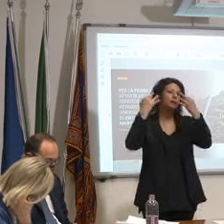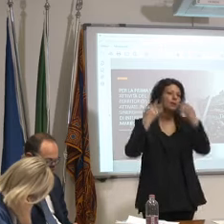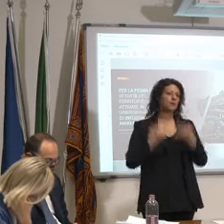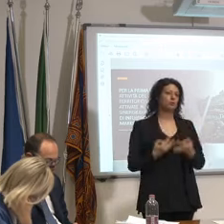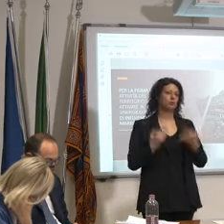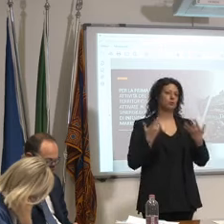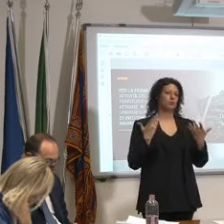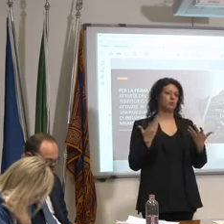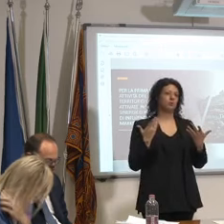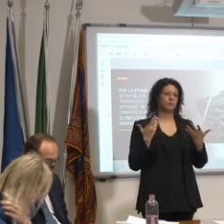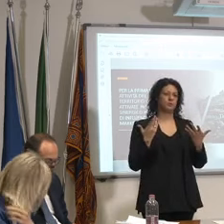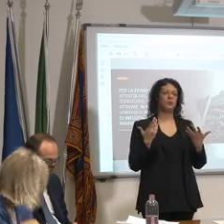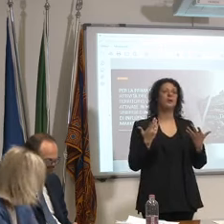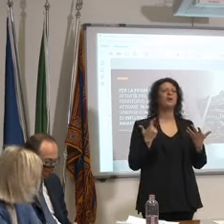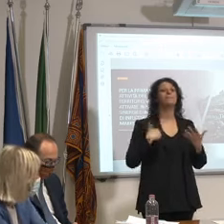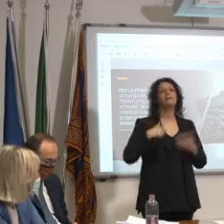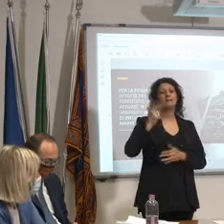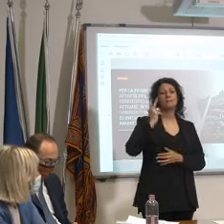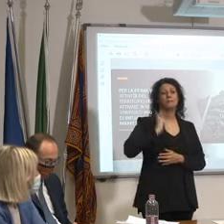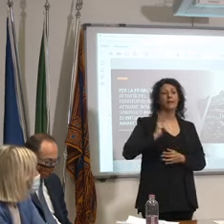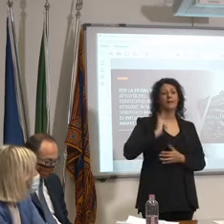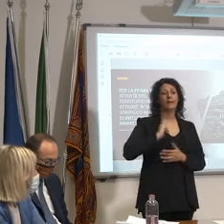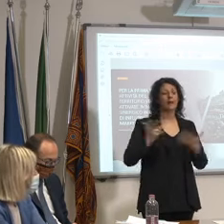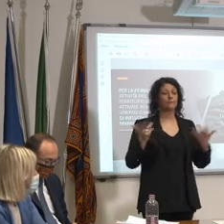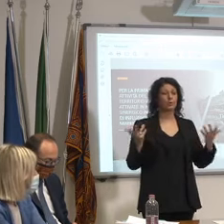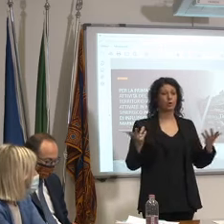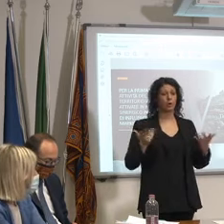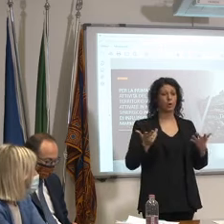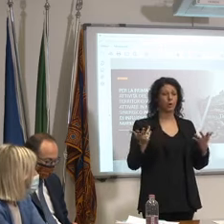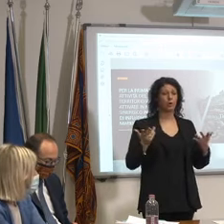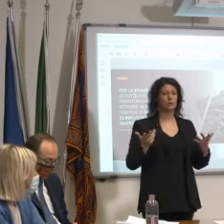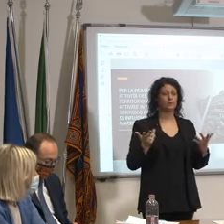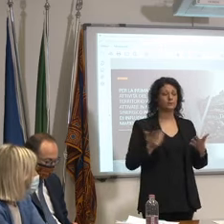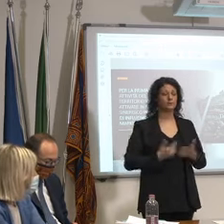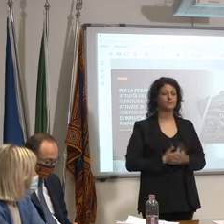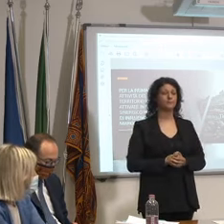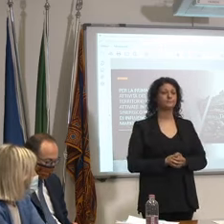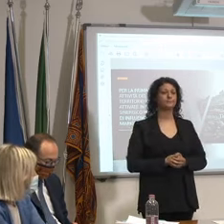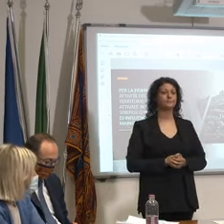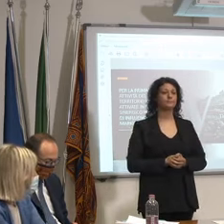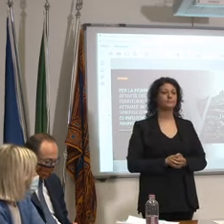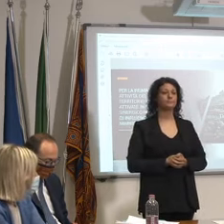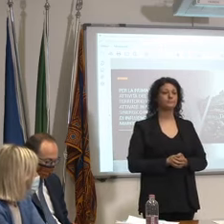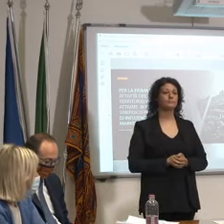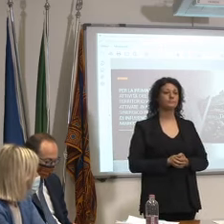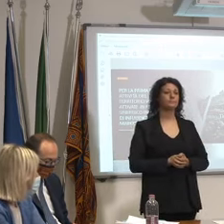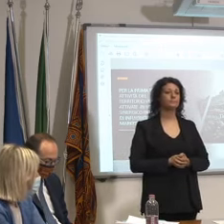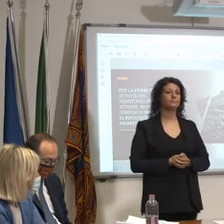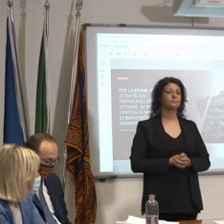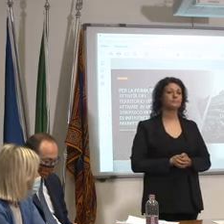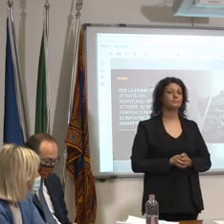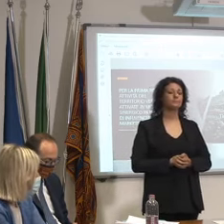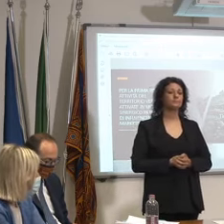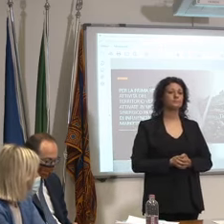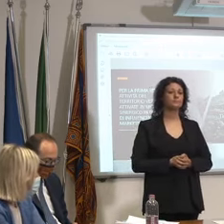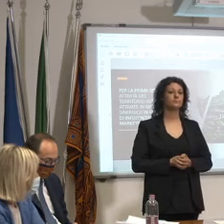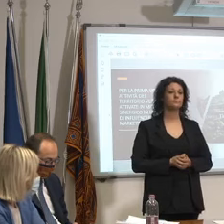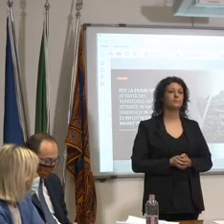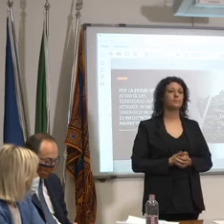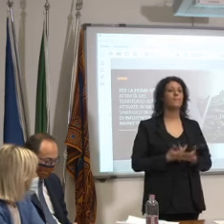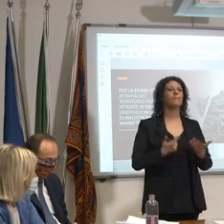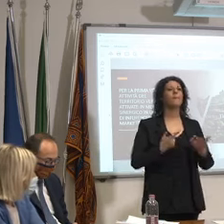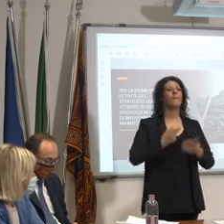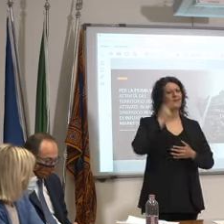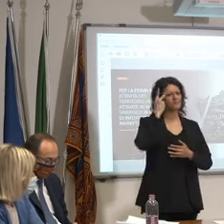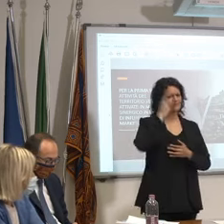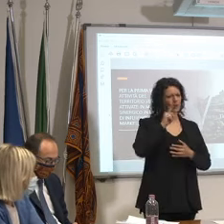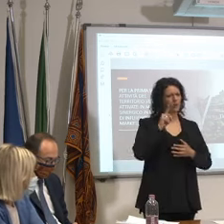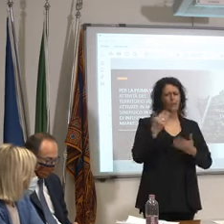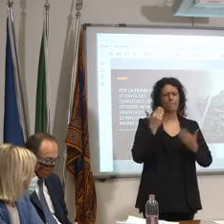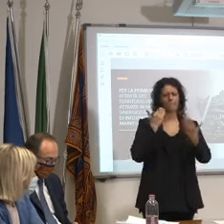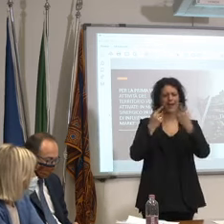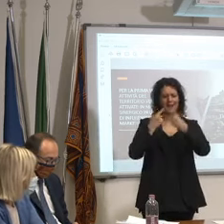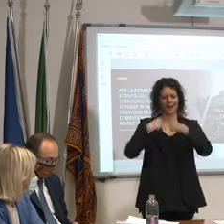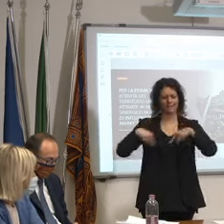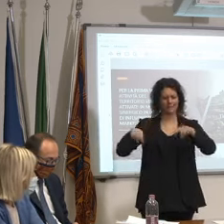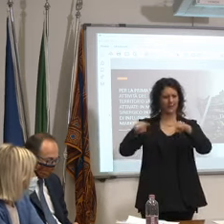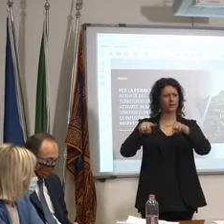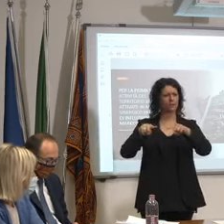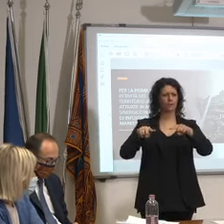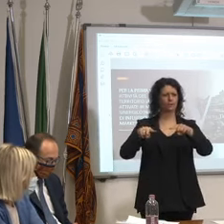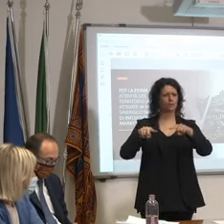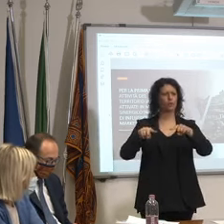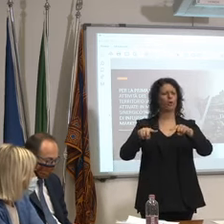oltre alla finestra ci sia qualcuno pur non avendo come si può dire il Parlamento legittimazione giuridica per fissare la data